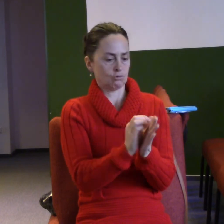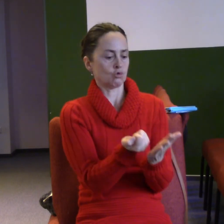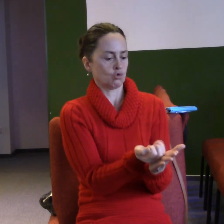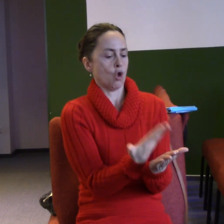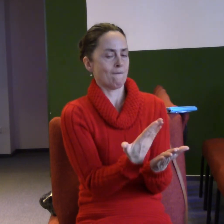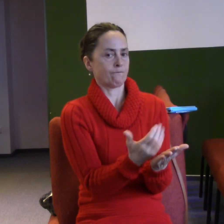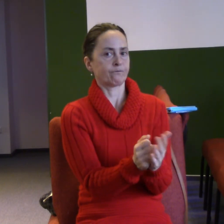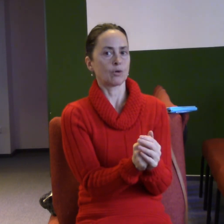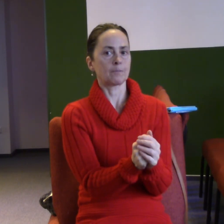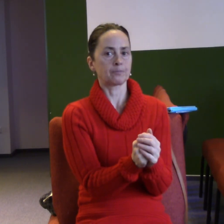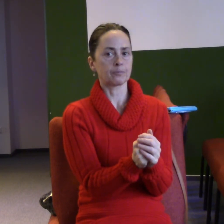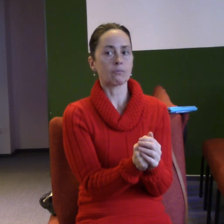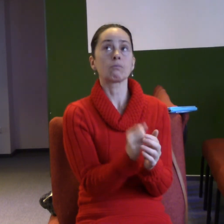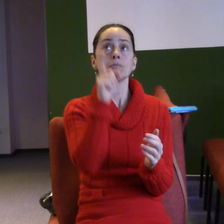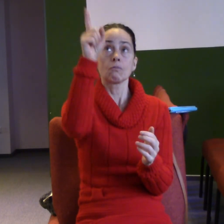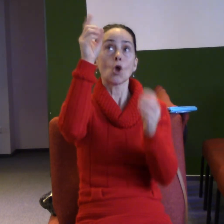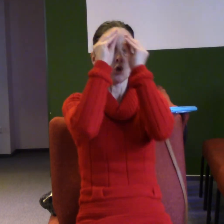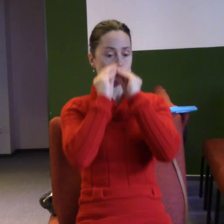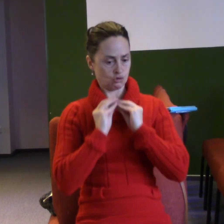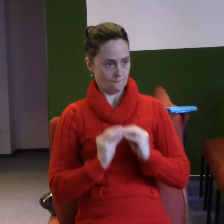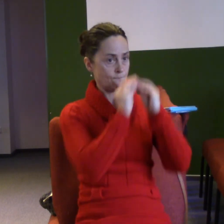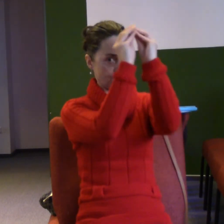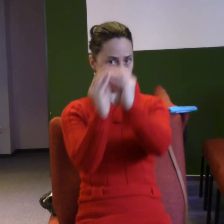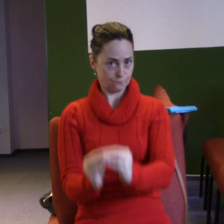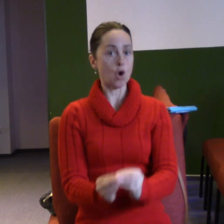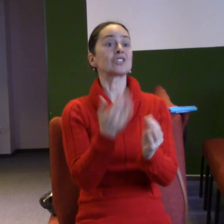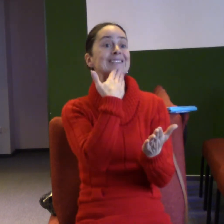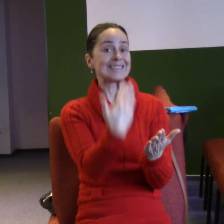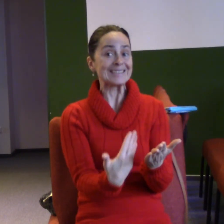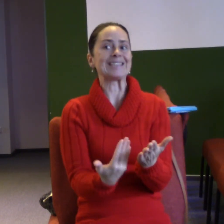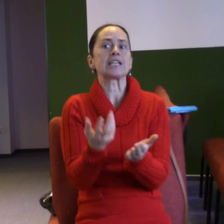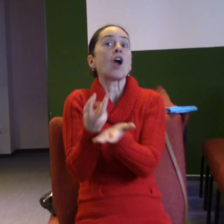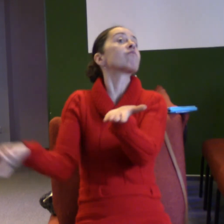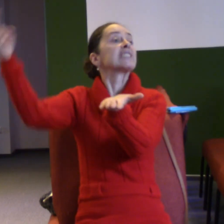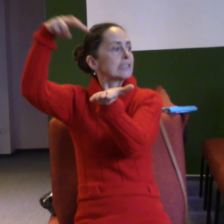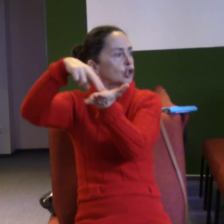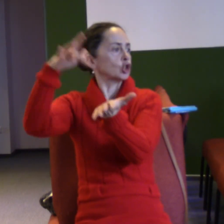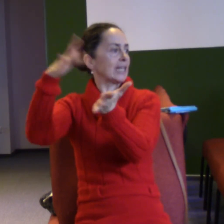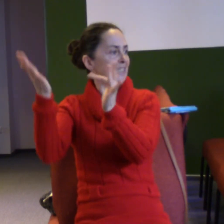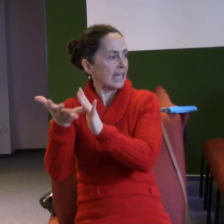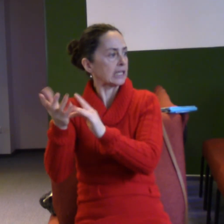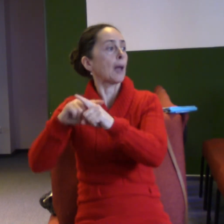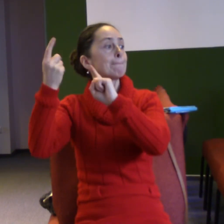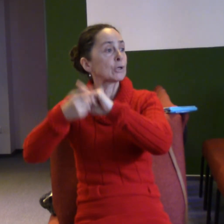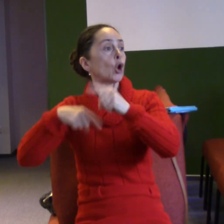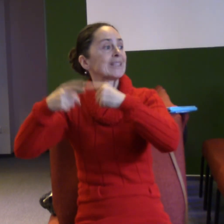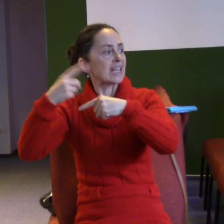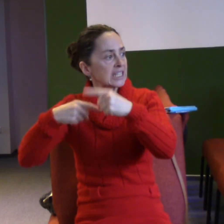On nás splodil v živé naději vzkříšením Ježíše Krista z mrtvých k dědictví nezničitelnému,